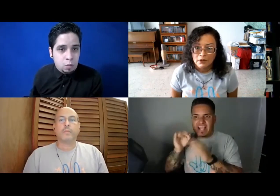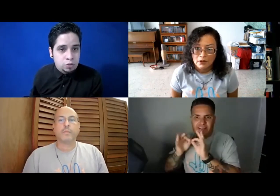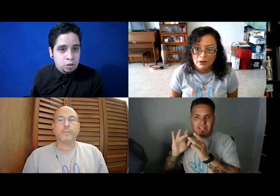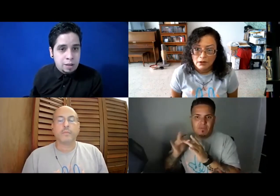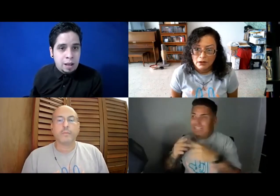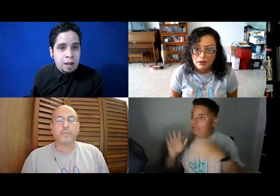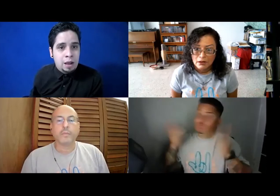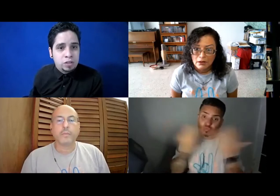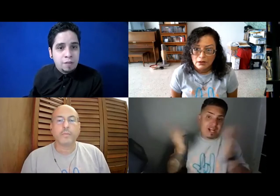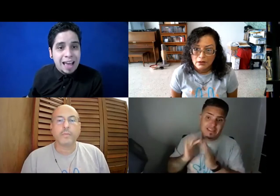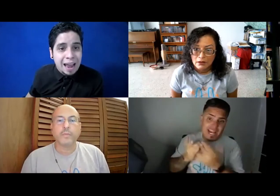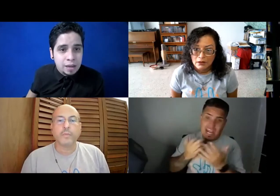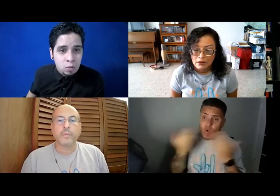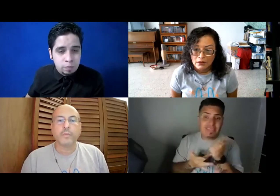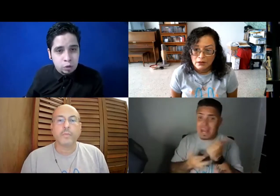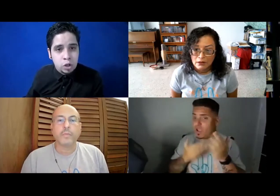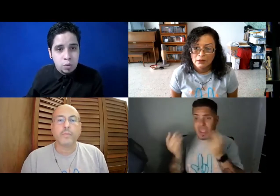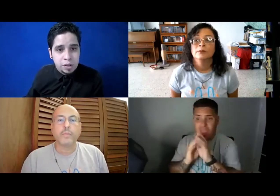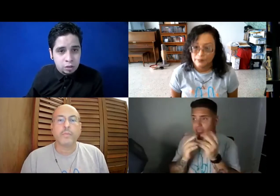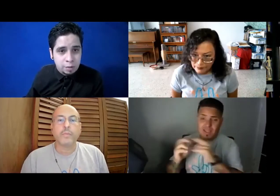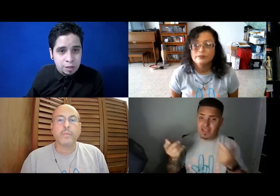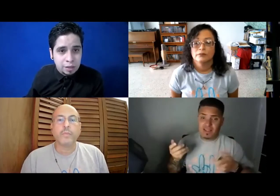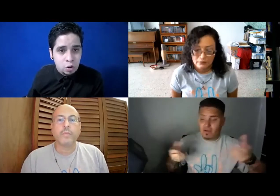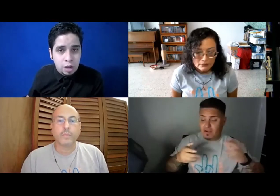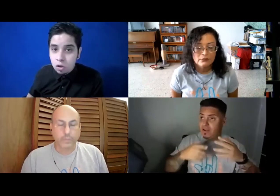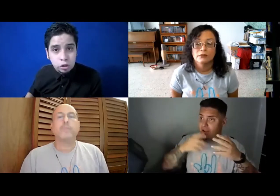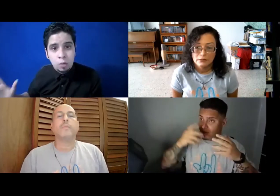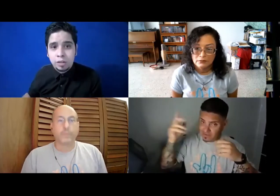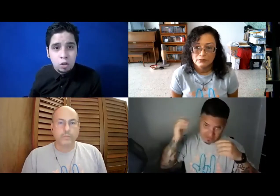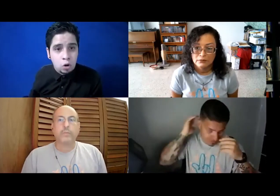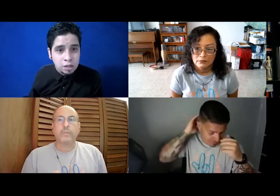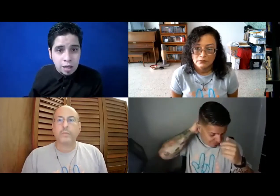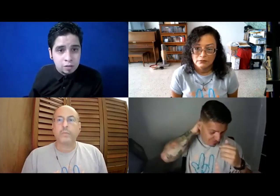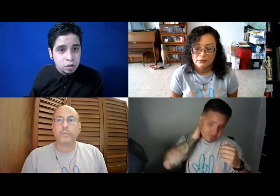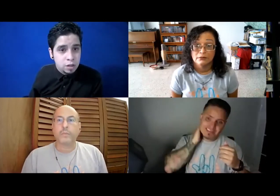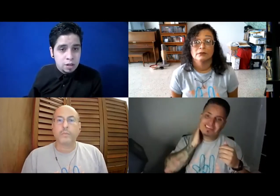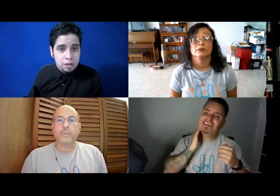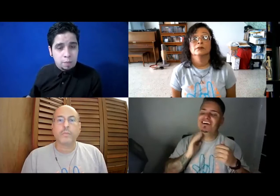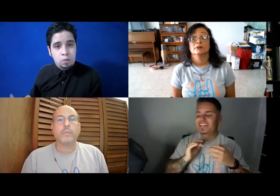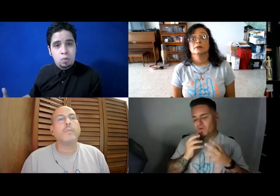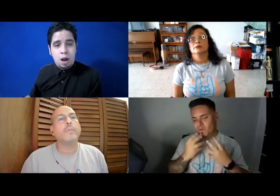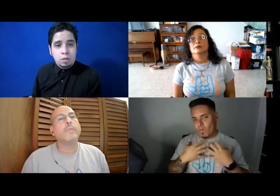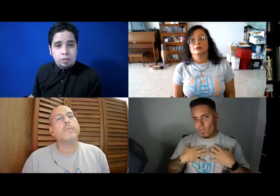Opciones, mira, usa Viaray, que es un método de comunicación a través de tecnología, no, no tenemos la tecnología y nada de eso, yo, pero wow, entonces,